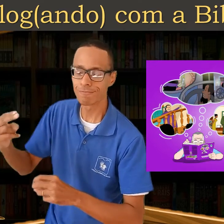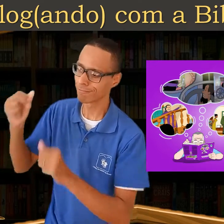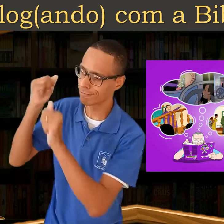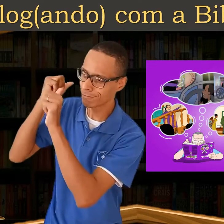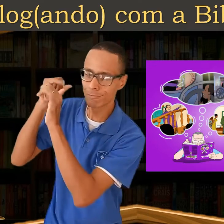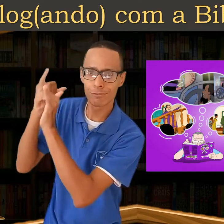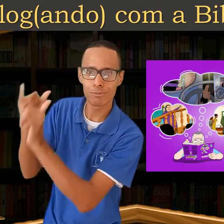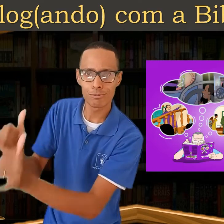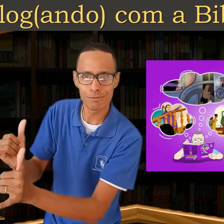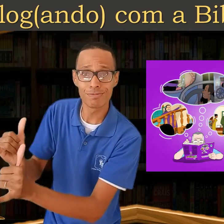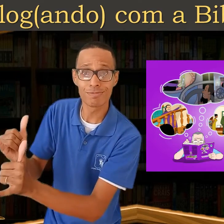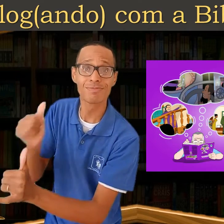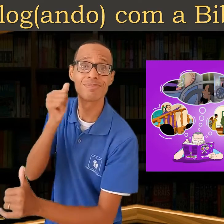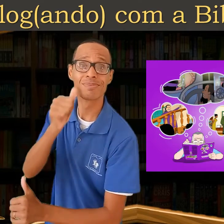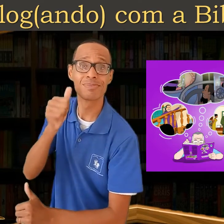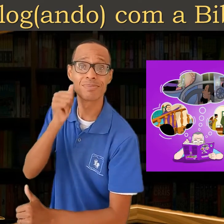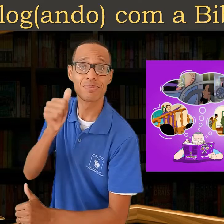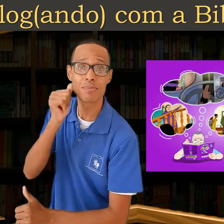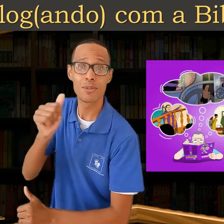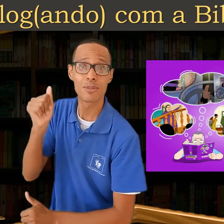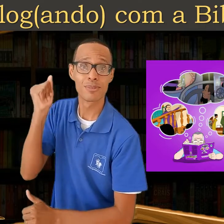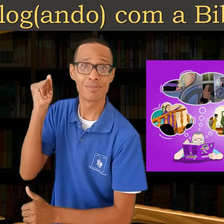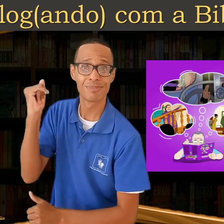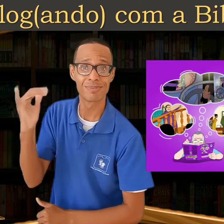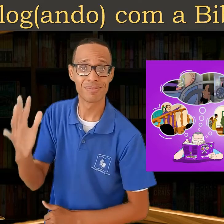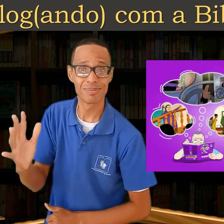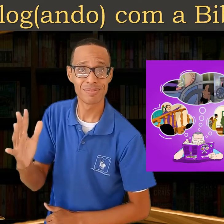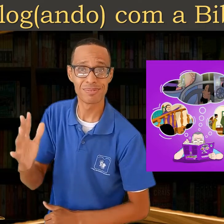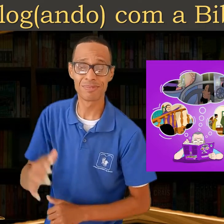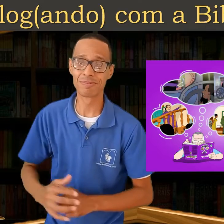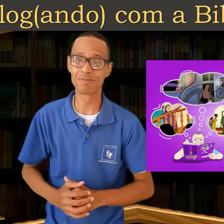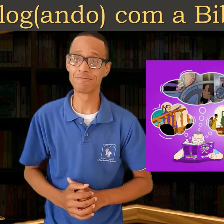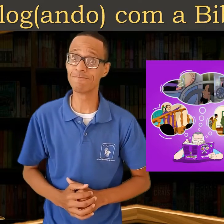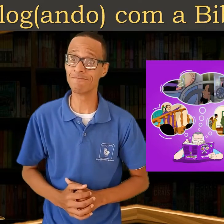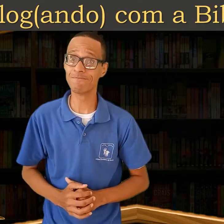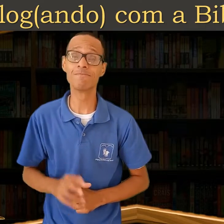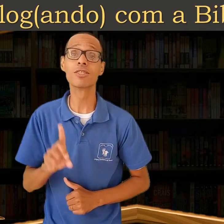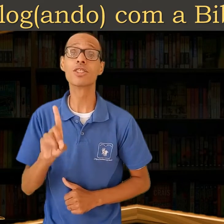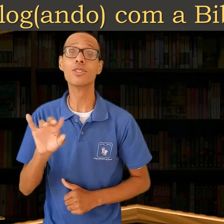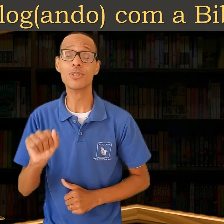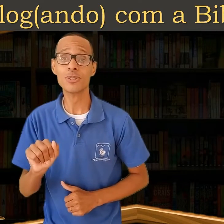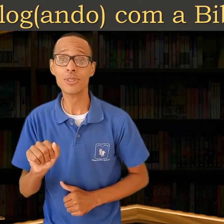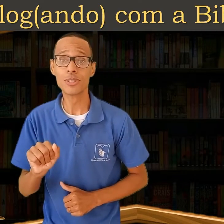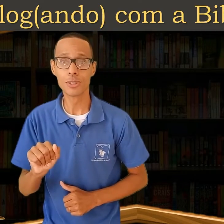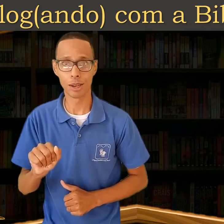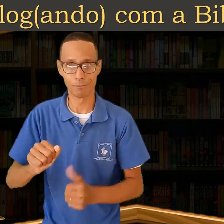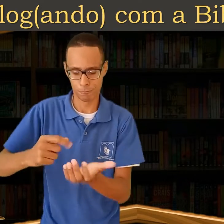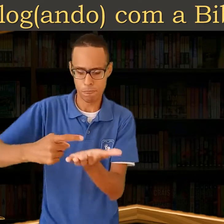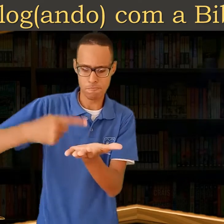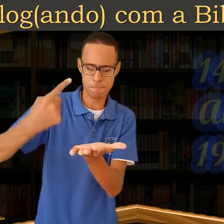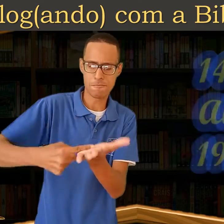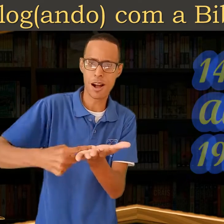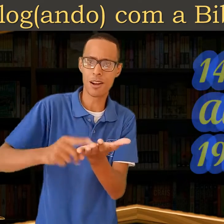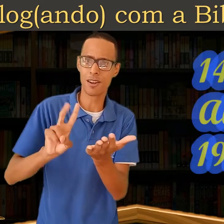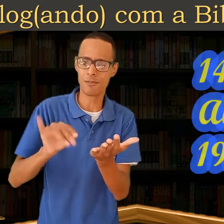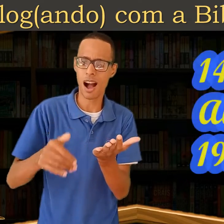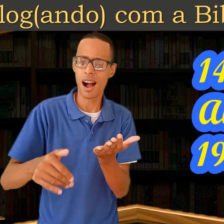de Anna Jensen. Este diálogo vai acontecer no próximo dia 14 de abril,